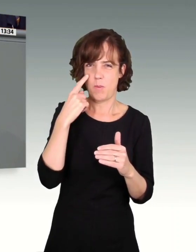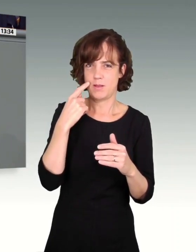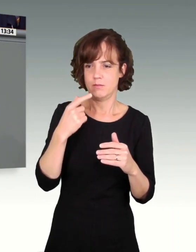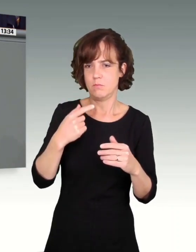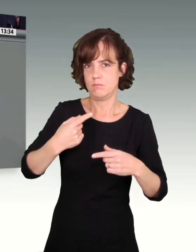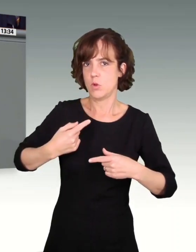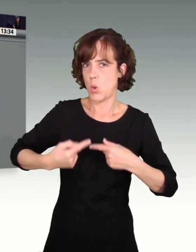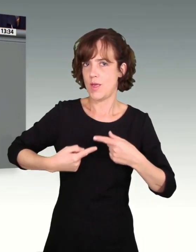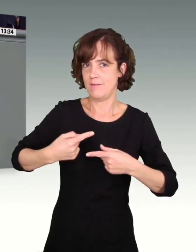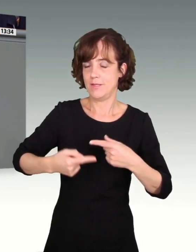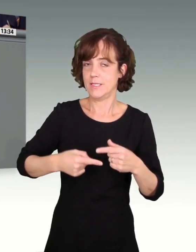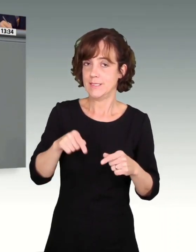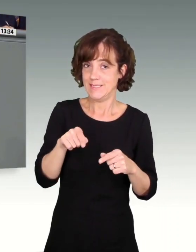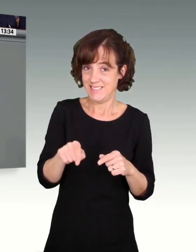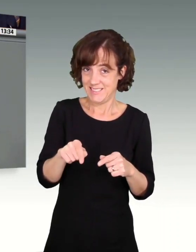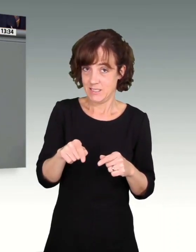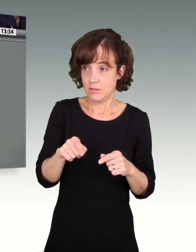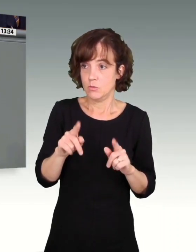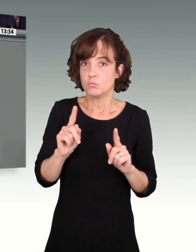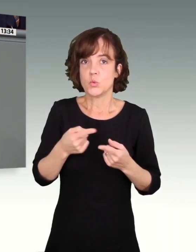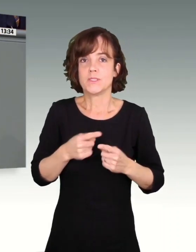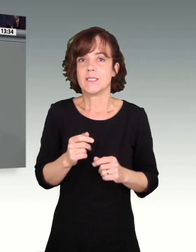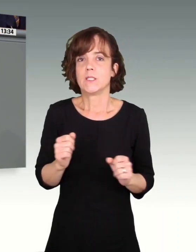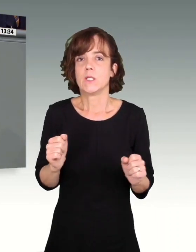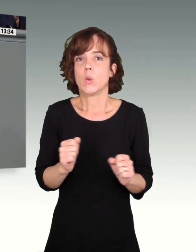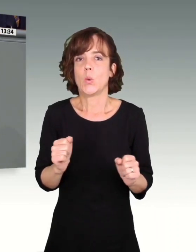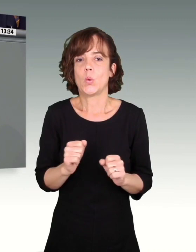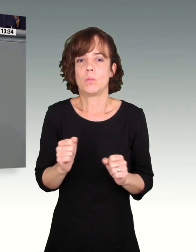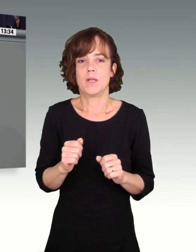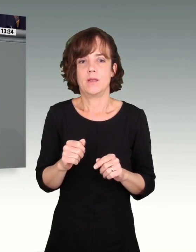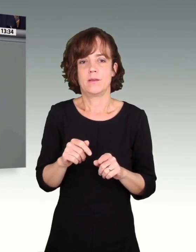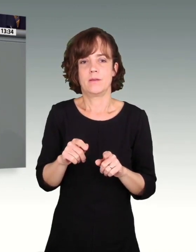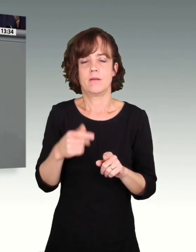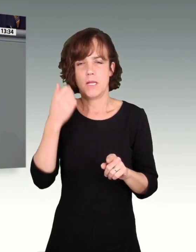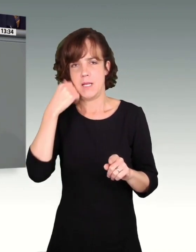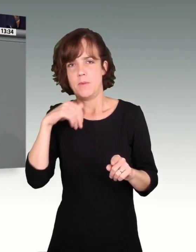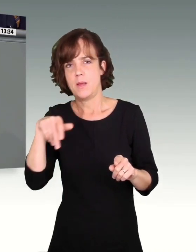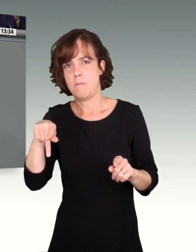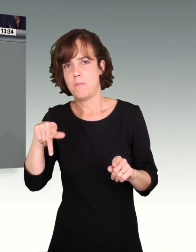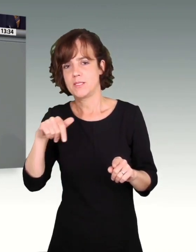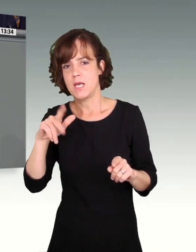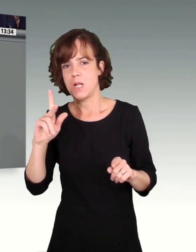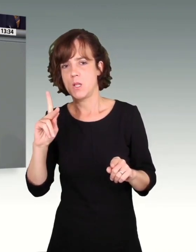stattfindet, das muss nicht unbedingt, lieber Pascal Kober, das